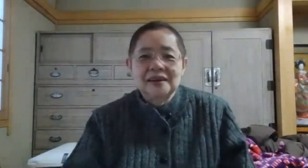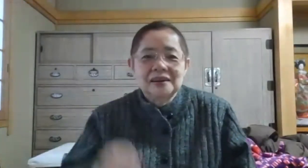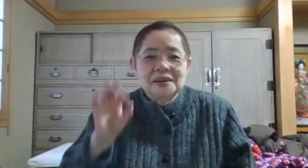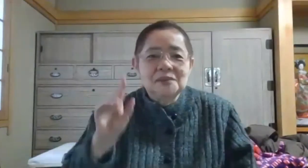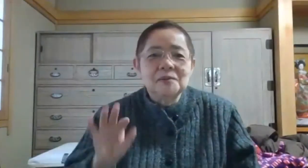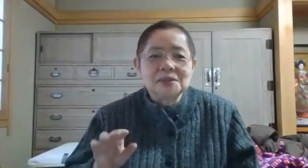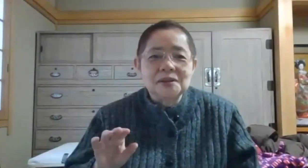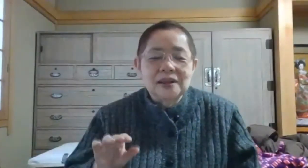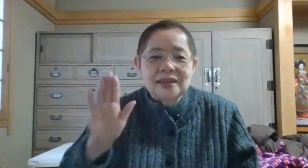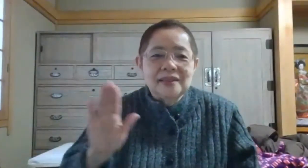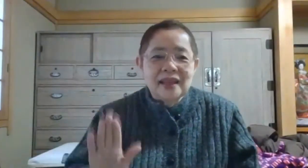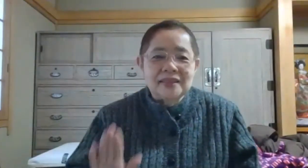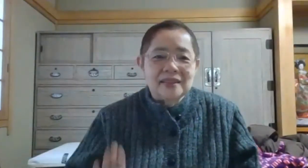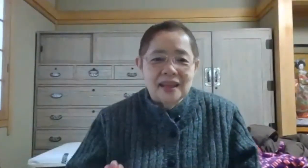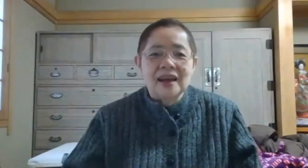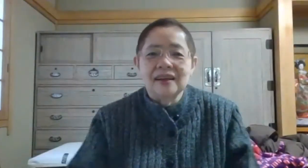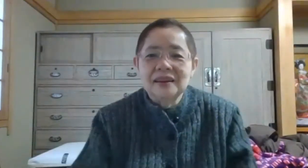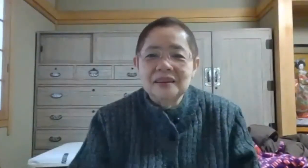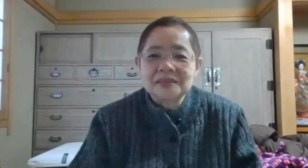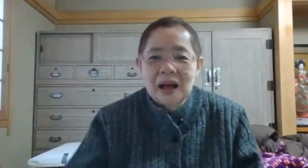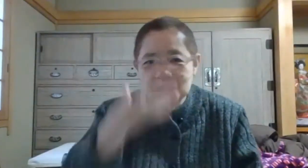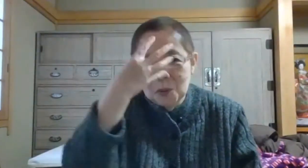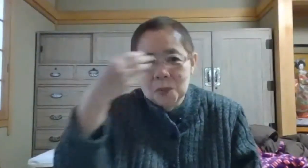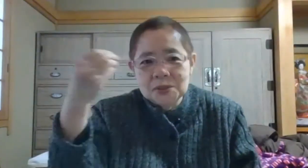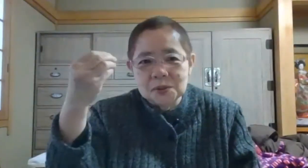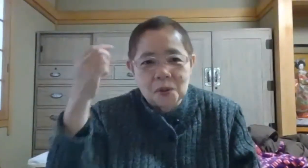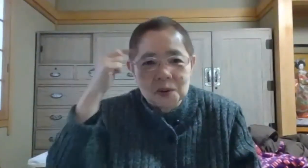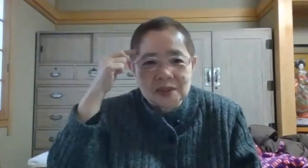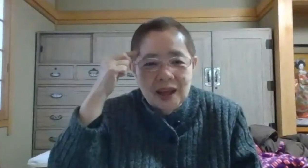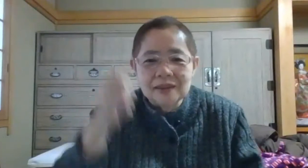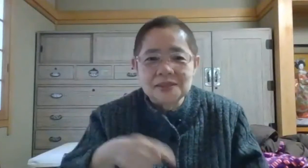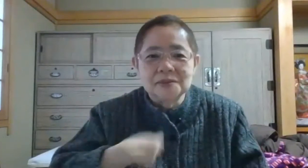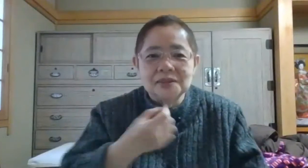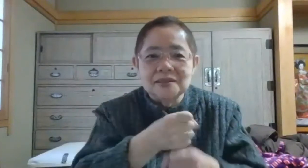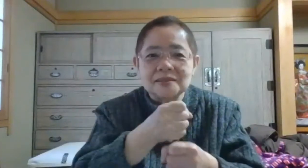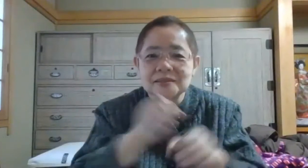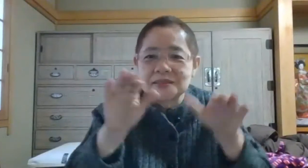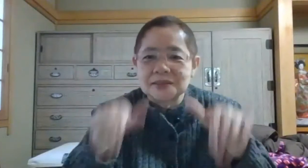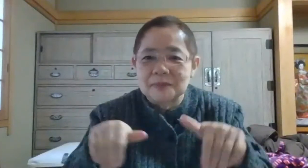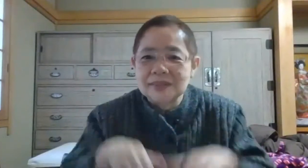指文字、ててててで、面白いと思って自分で作りました。